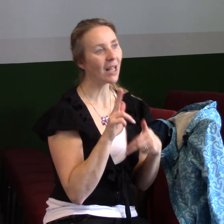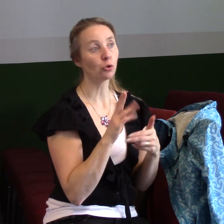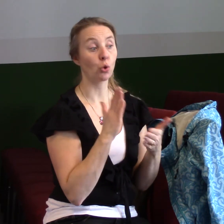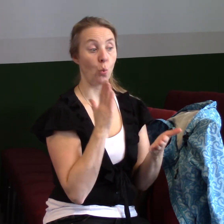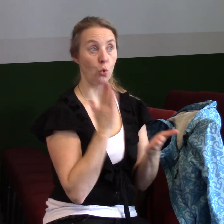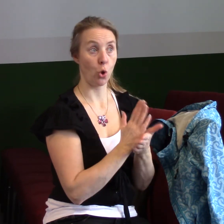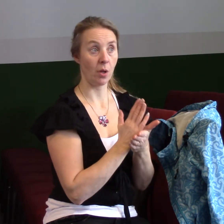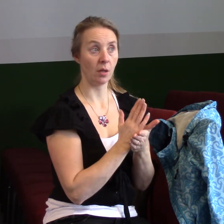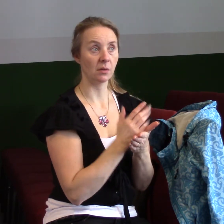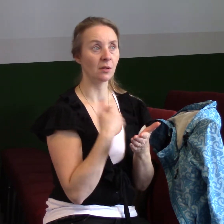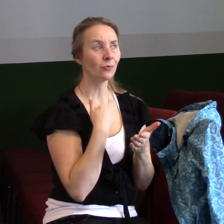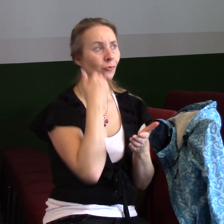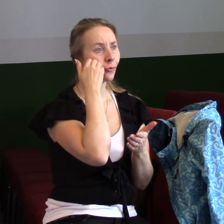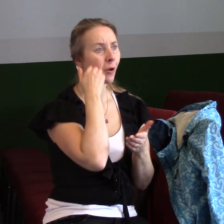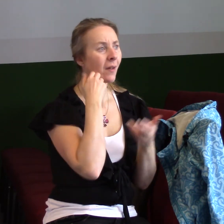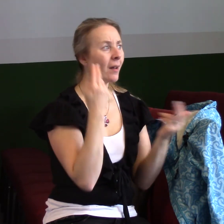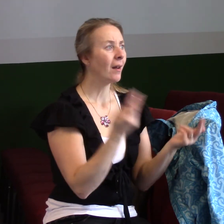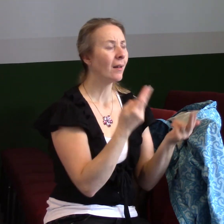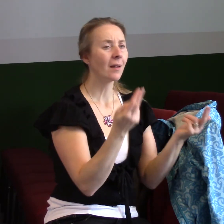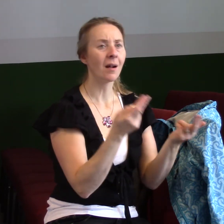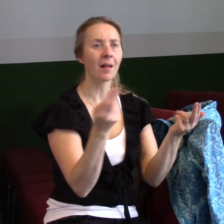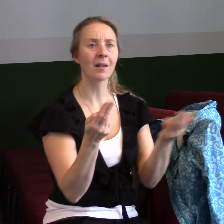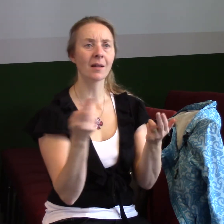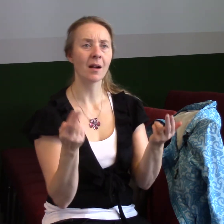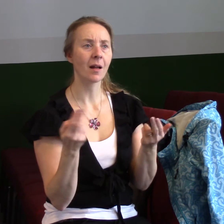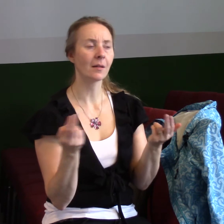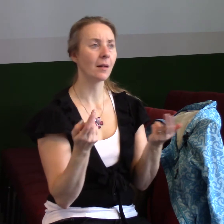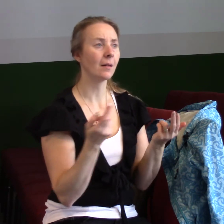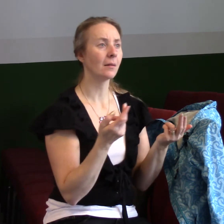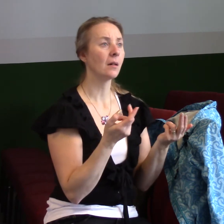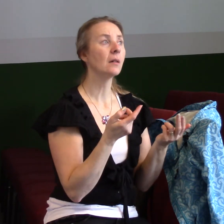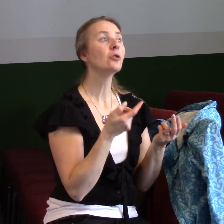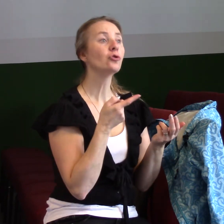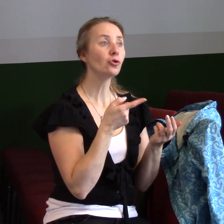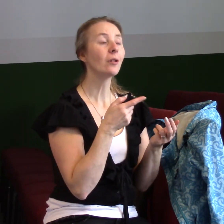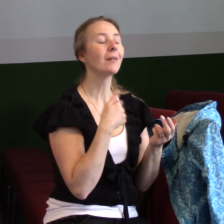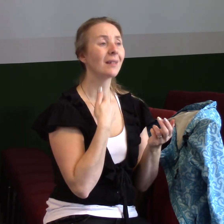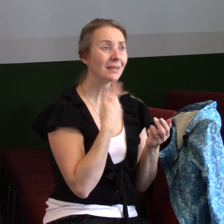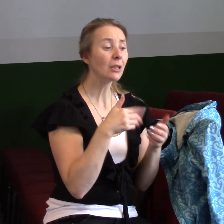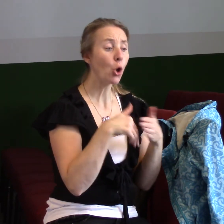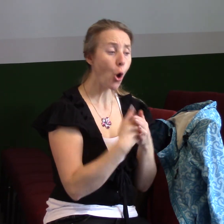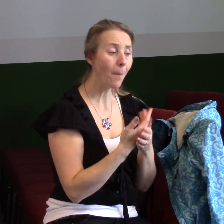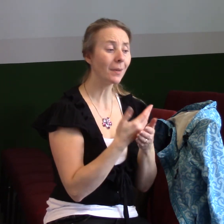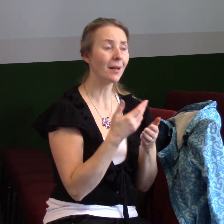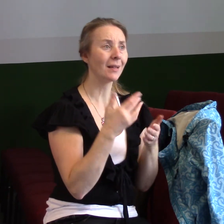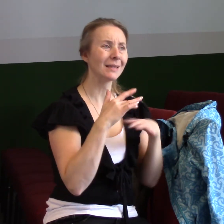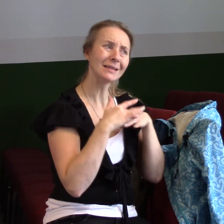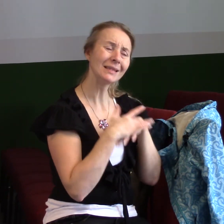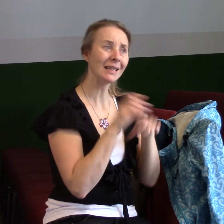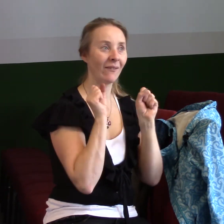hledají nějaké emocionální prožitky, které jakoby vnitřně nahrazují ten pocit toho vítězství. Ale to, co říká Boží slovo a